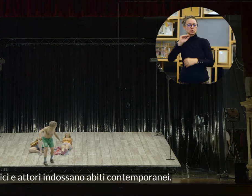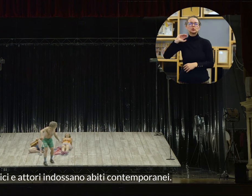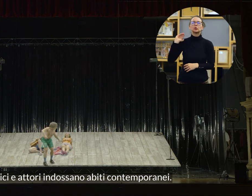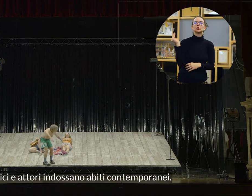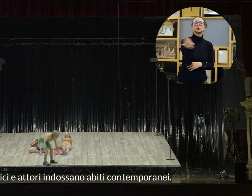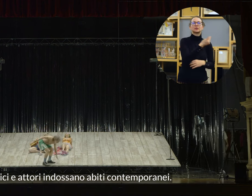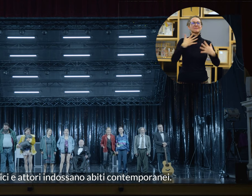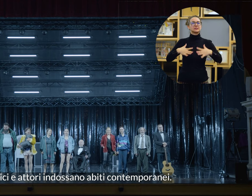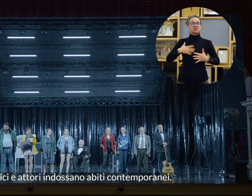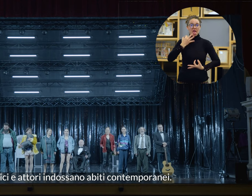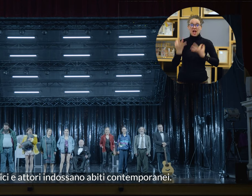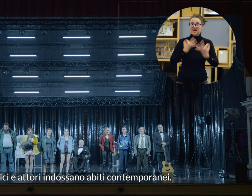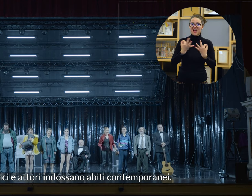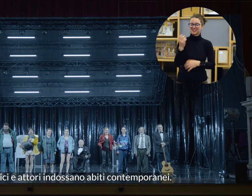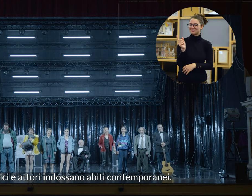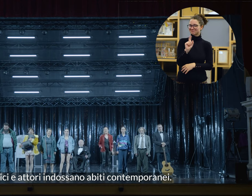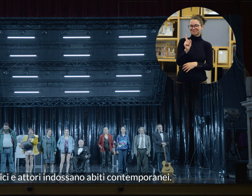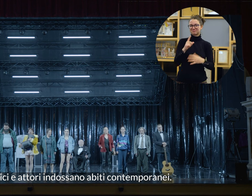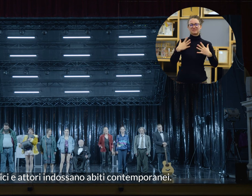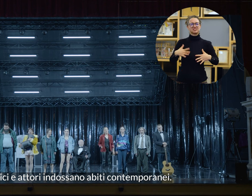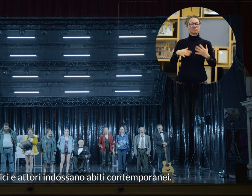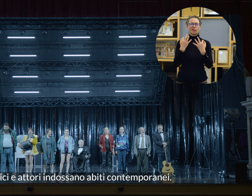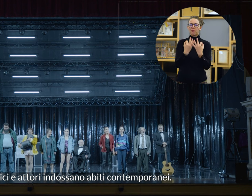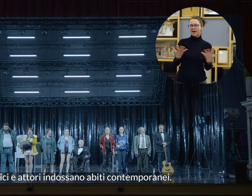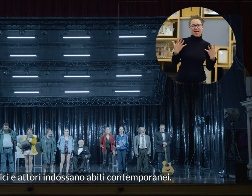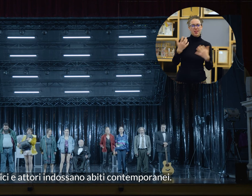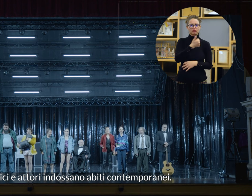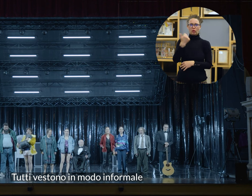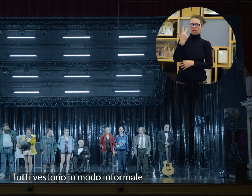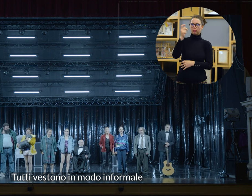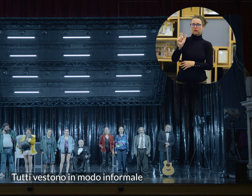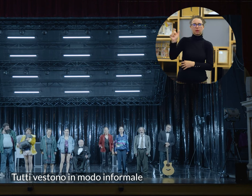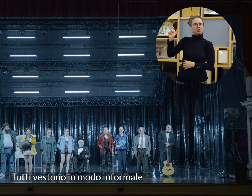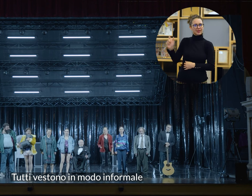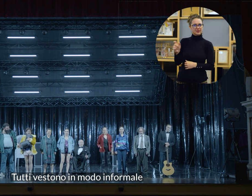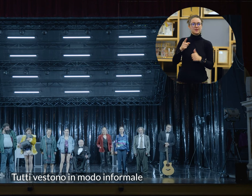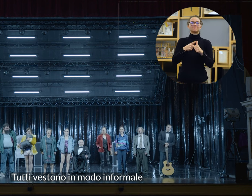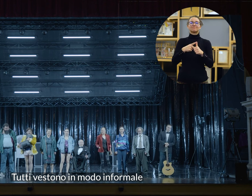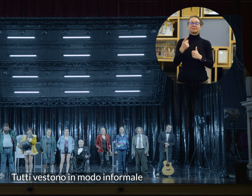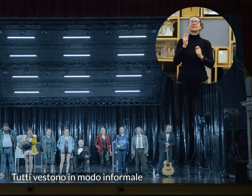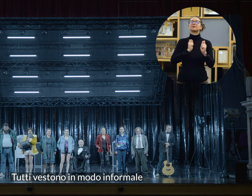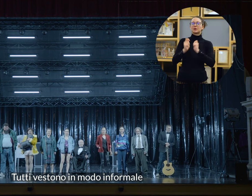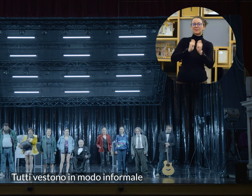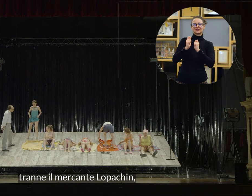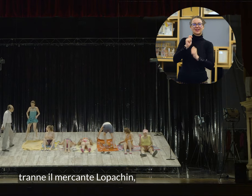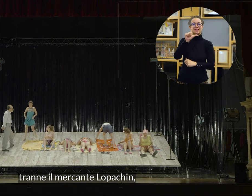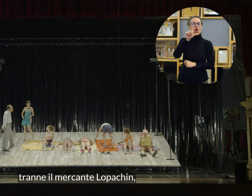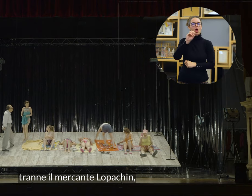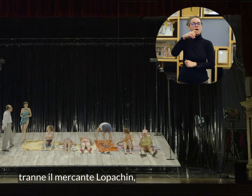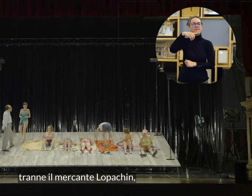Attrici e attori indossano abiti contemporanei. Tutti vestono in modo informale, tranne il